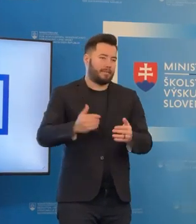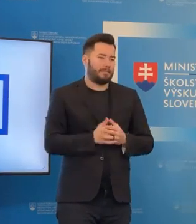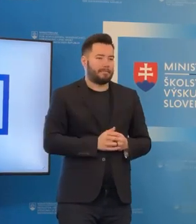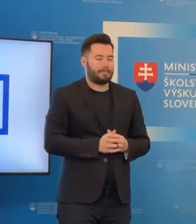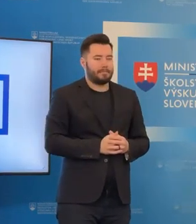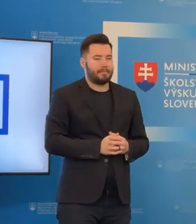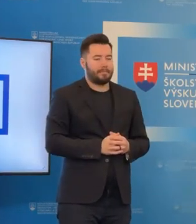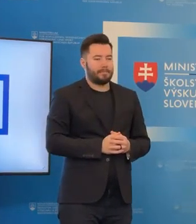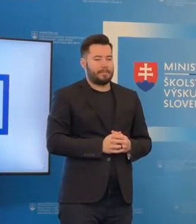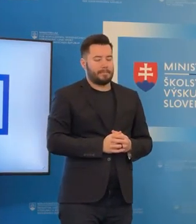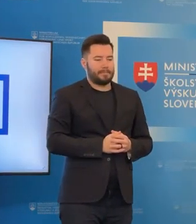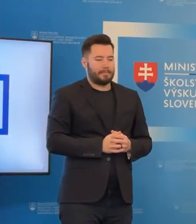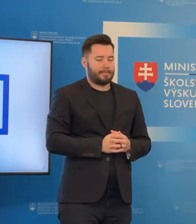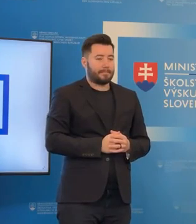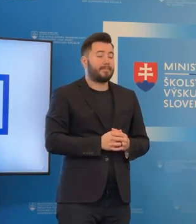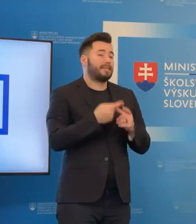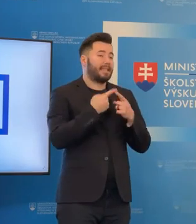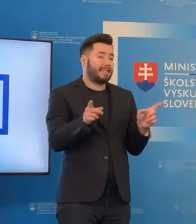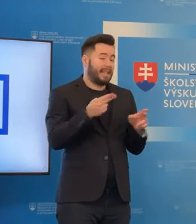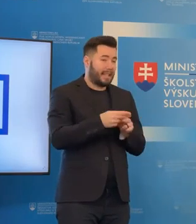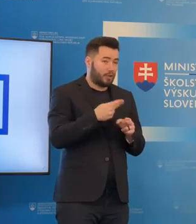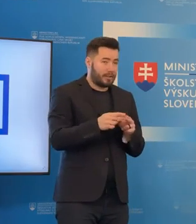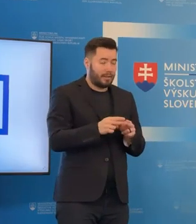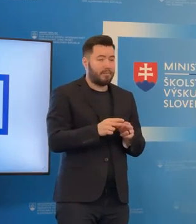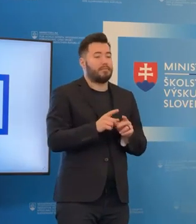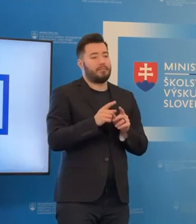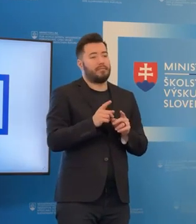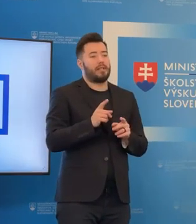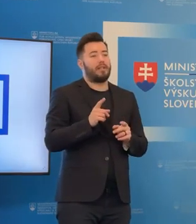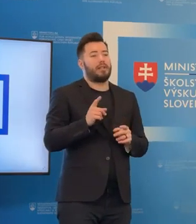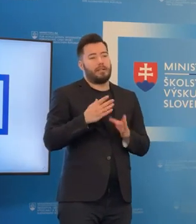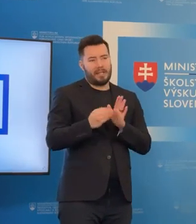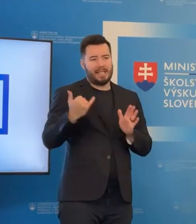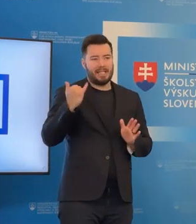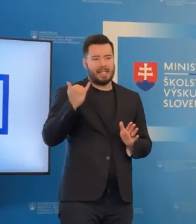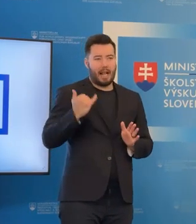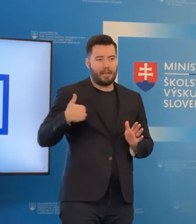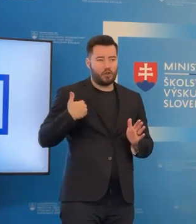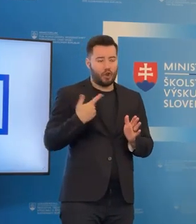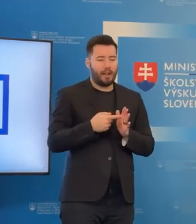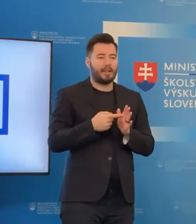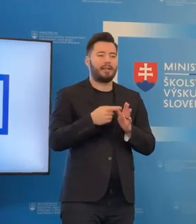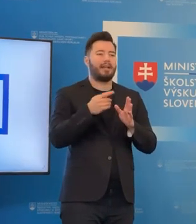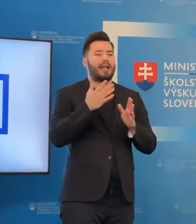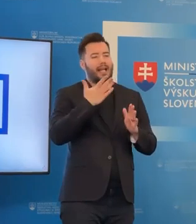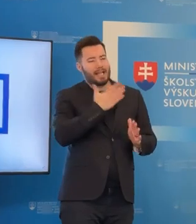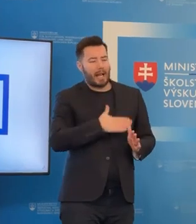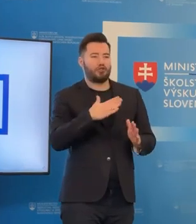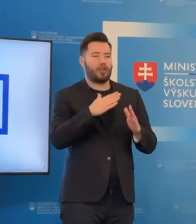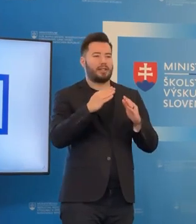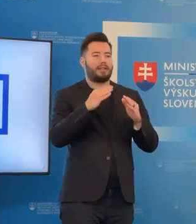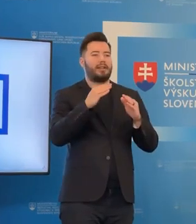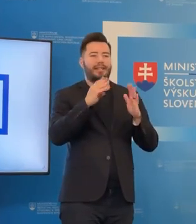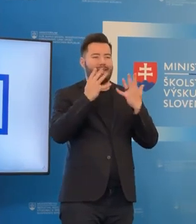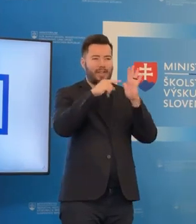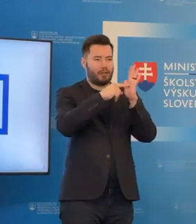sa aj deje v jednotlivých základných školách, je, že zaraďujú týchto žiakov do 8. ročníka, aby získali